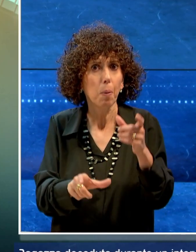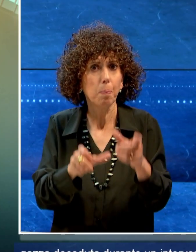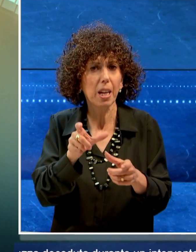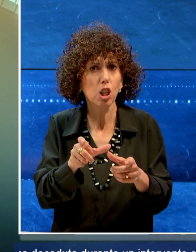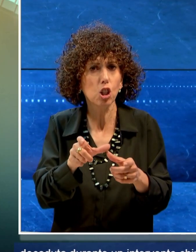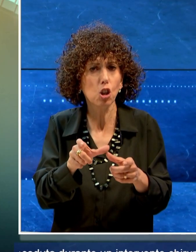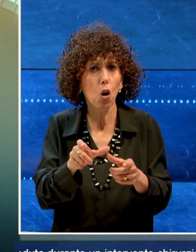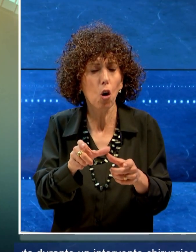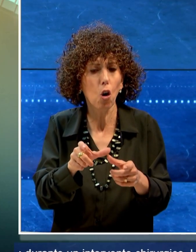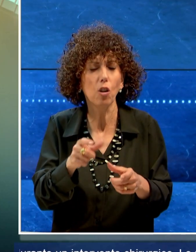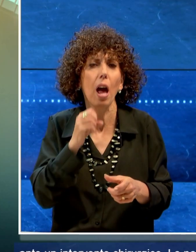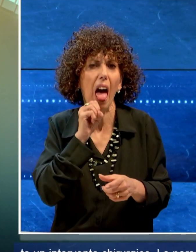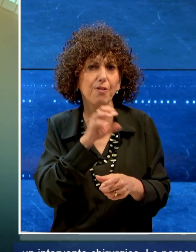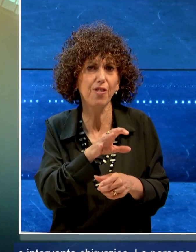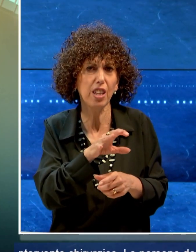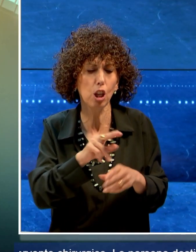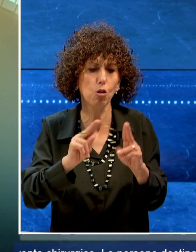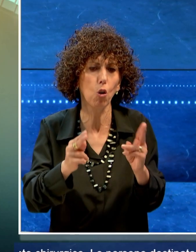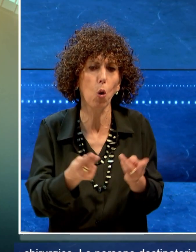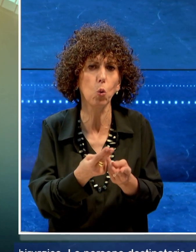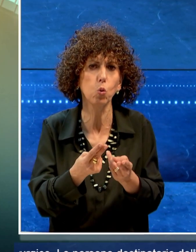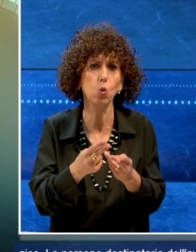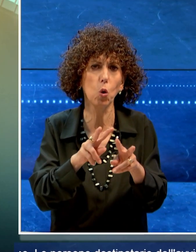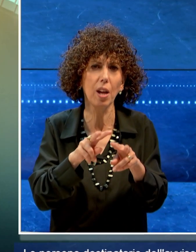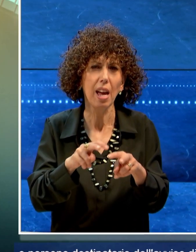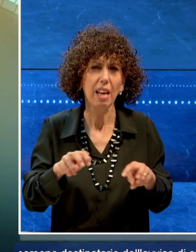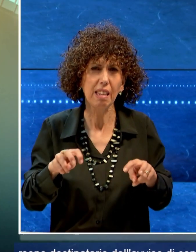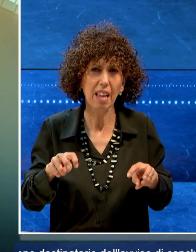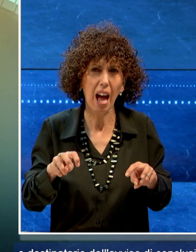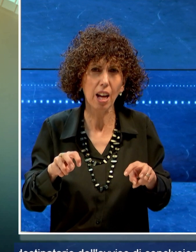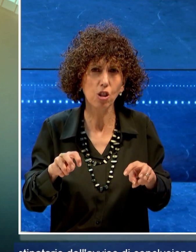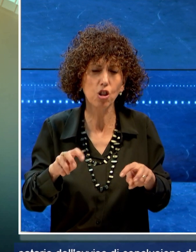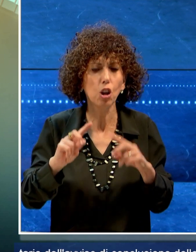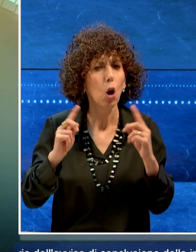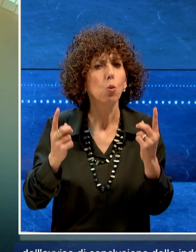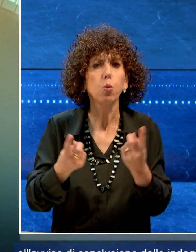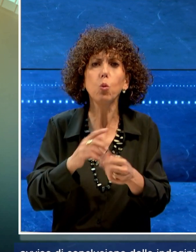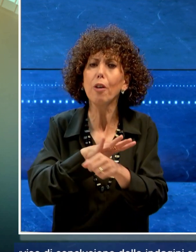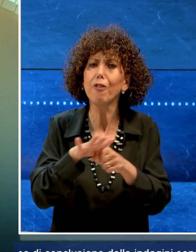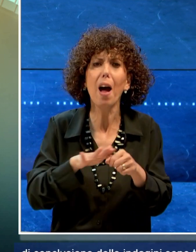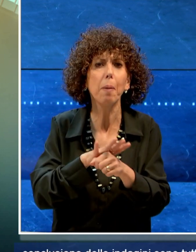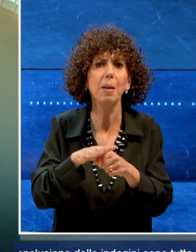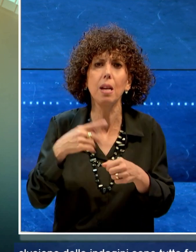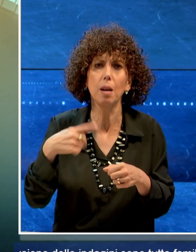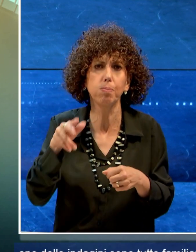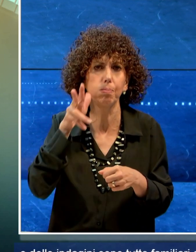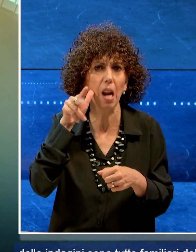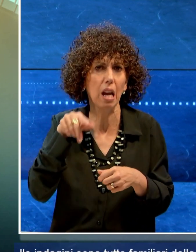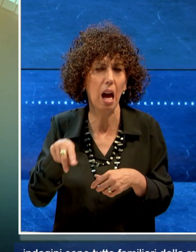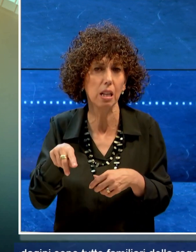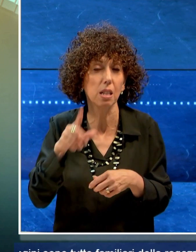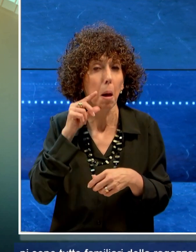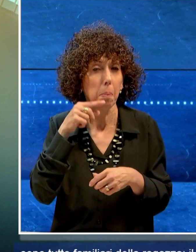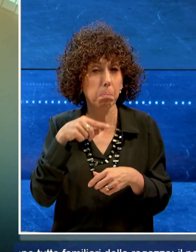destinatarie dell'avviso di conclusione delle indagini sono tutte familiari della ragazza. Il